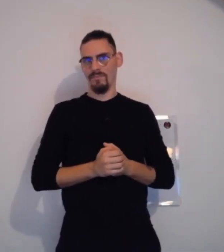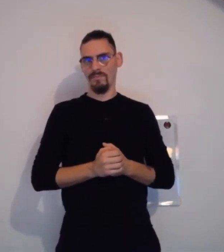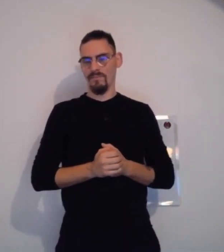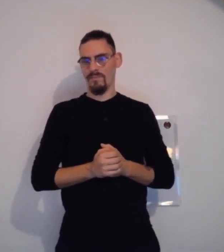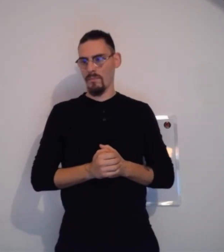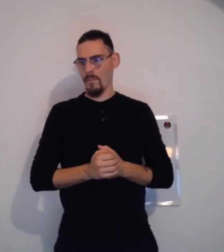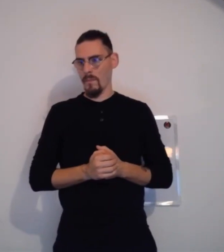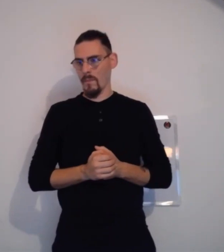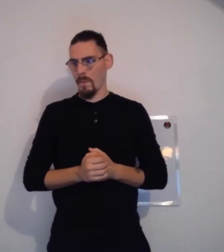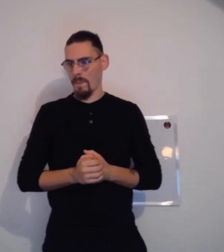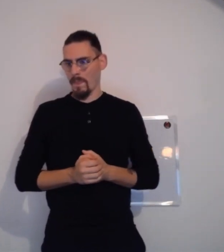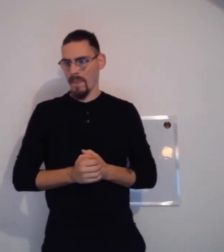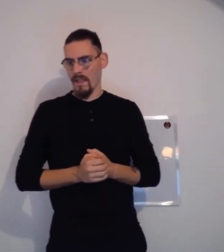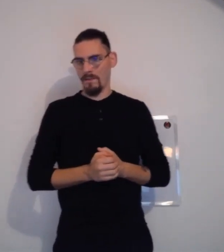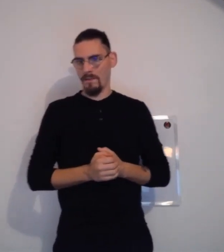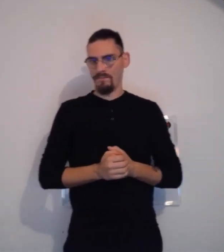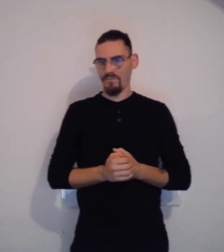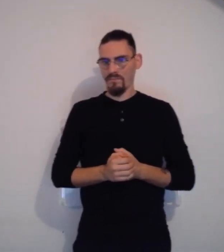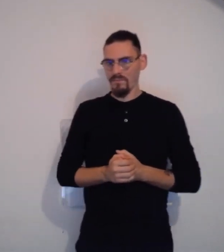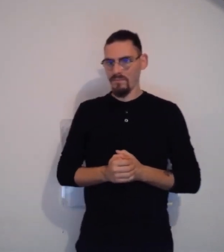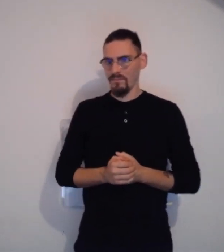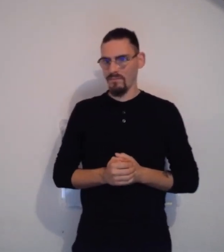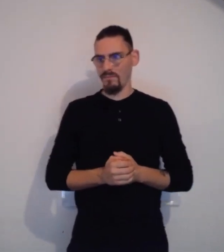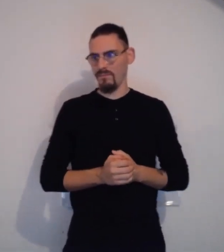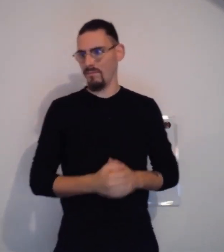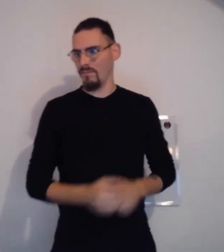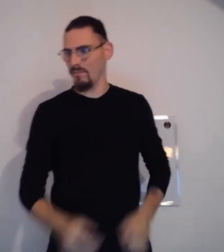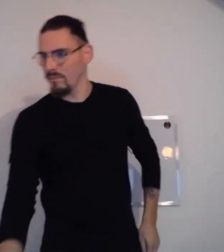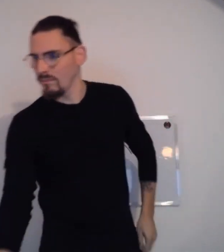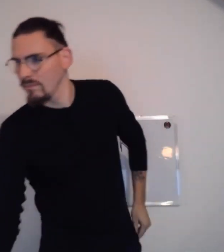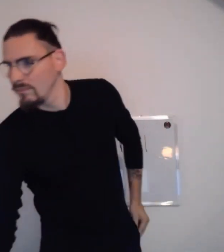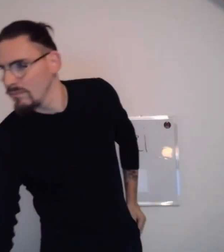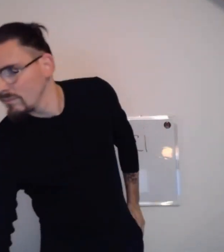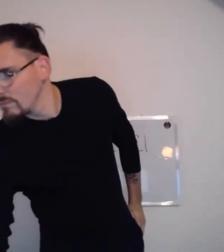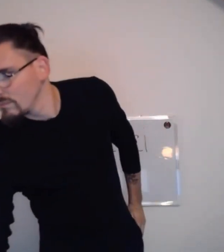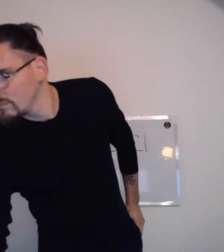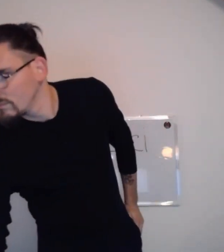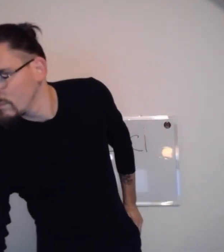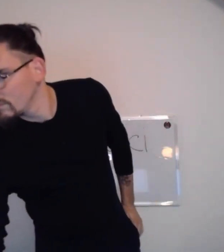et elle sera différente selon chaque pays. Chacun s'exprimera différemment en langue des signes.